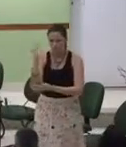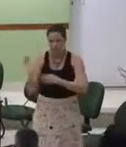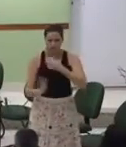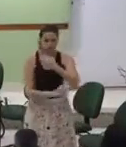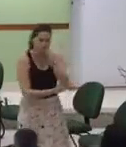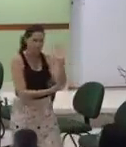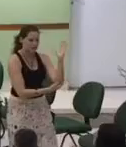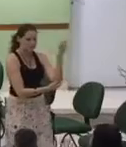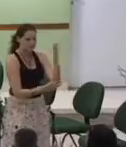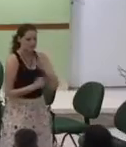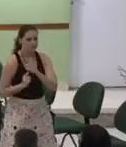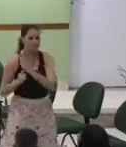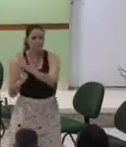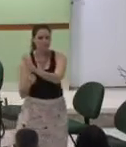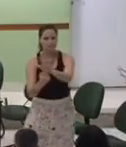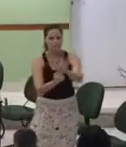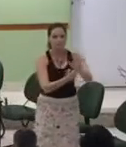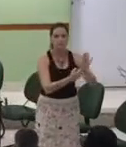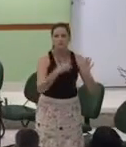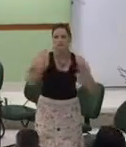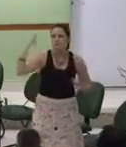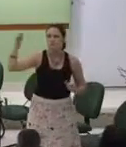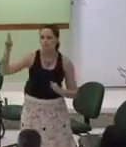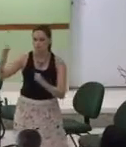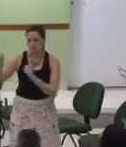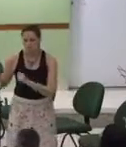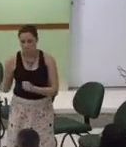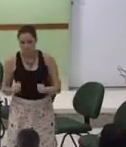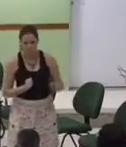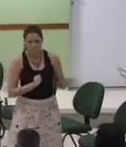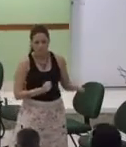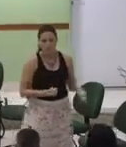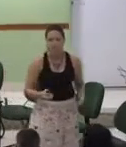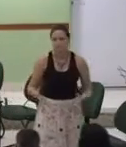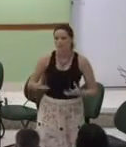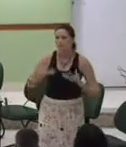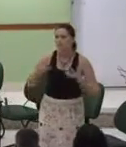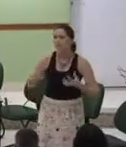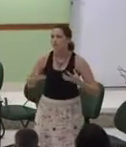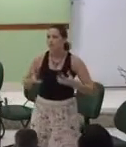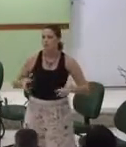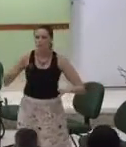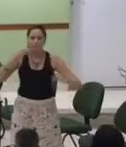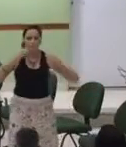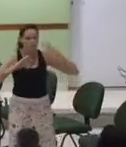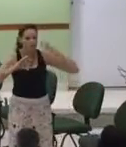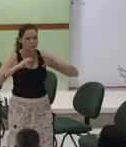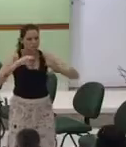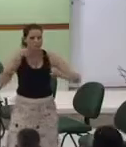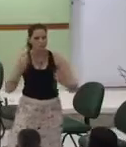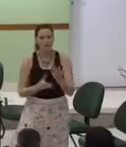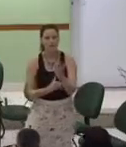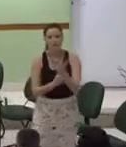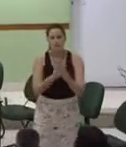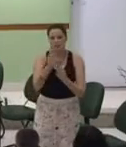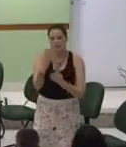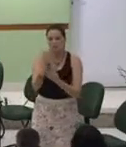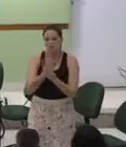refletem meu poder quero te honrar quero refletem quero minhas